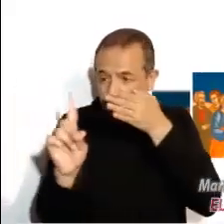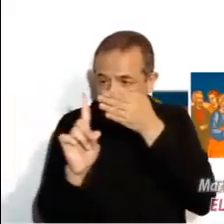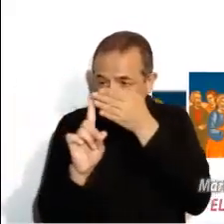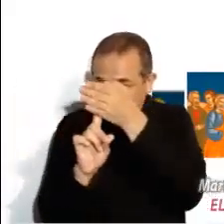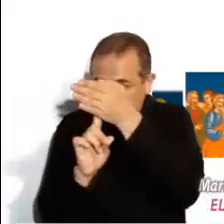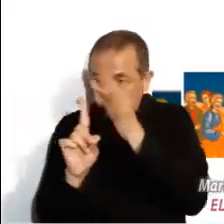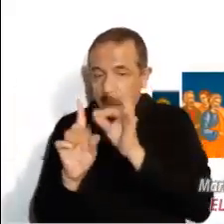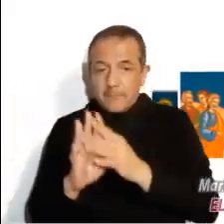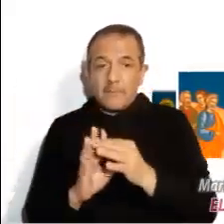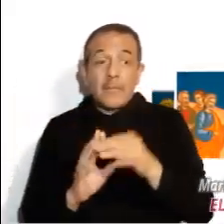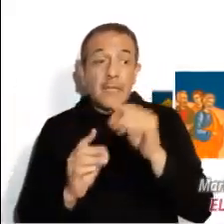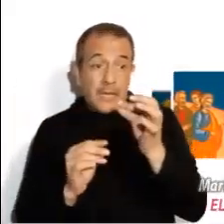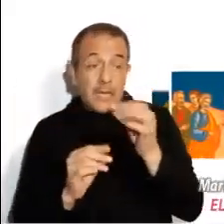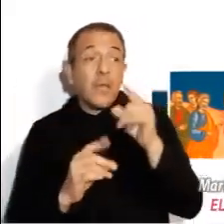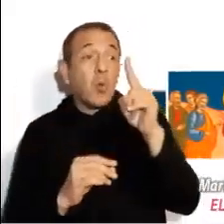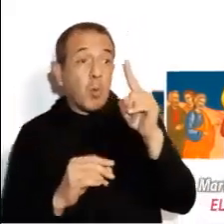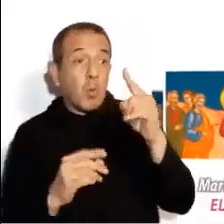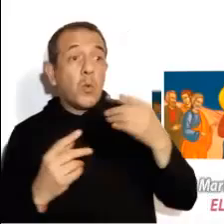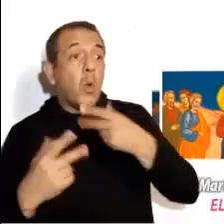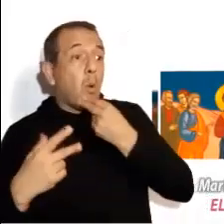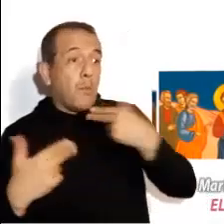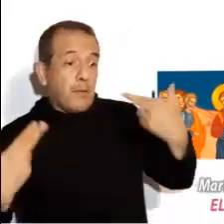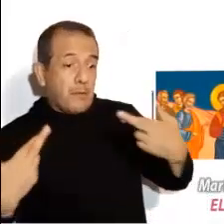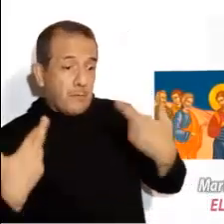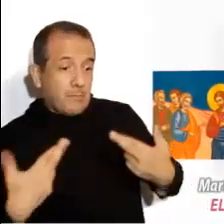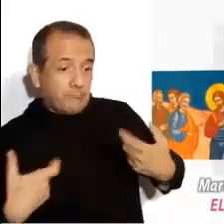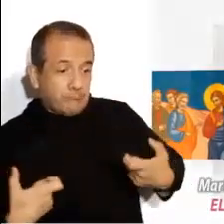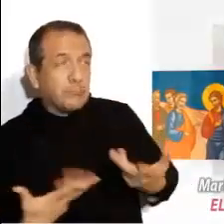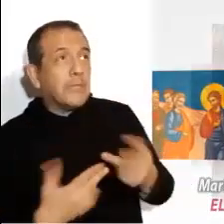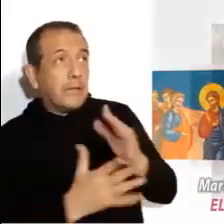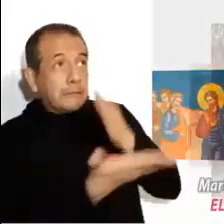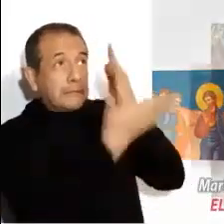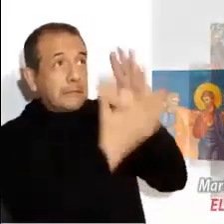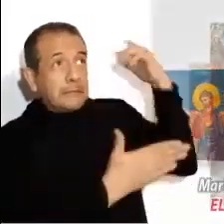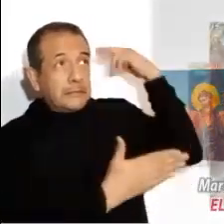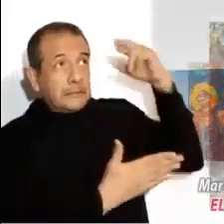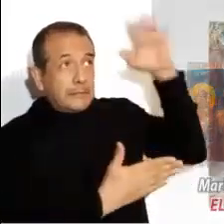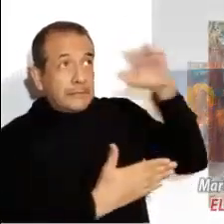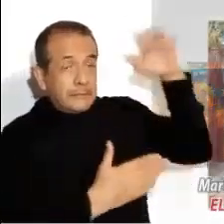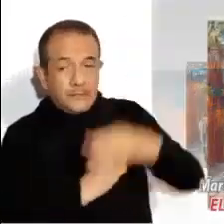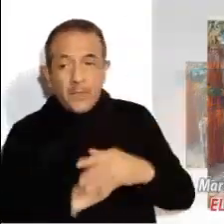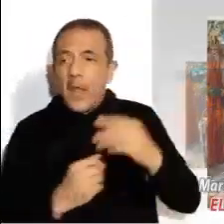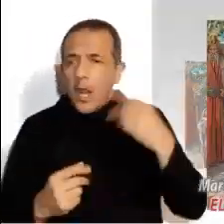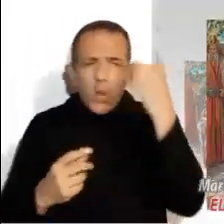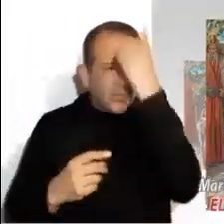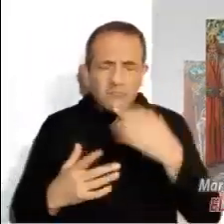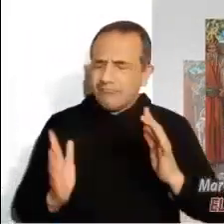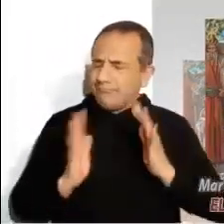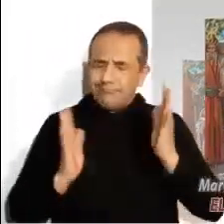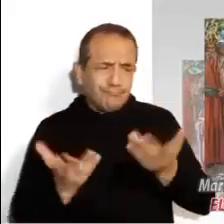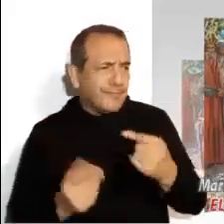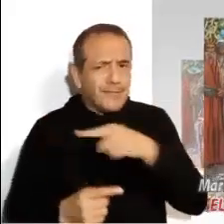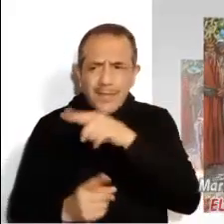ojo de una aguja que un rico entre en el reino de los cielos. Al oír esto, los discípulos se quedaron